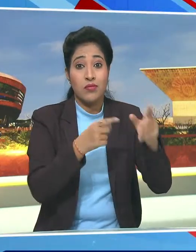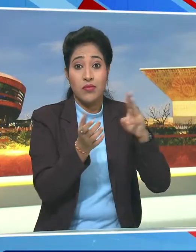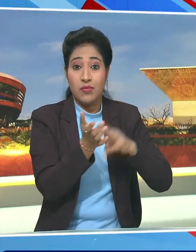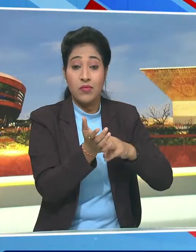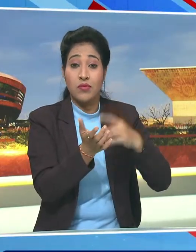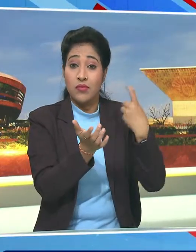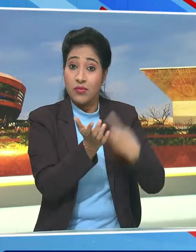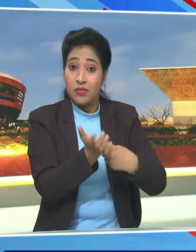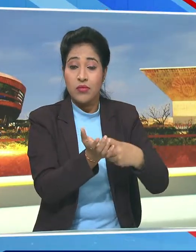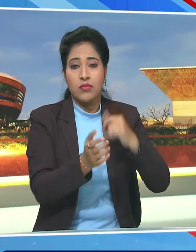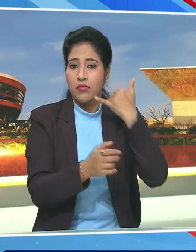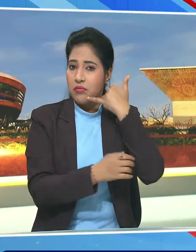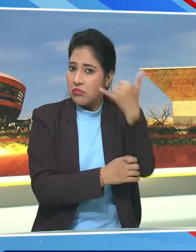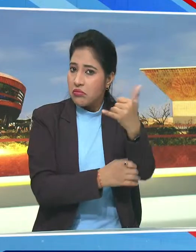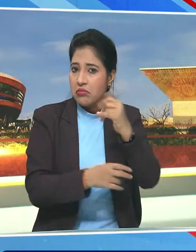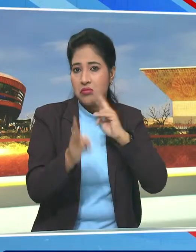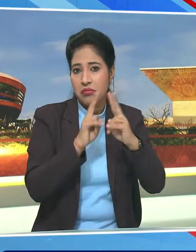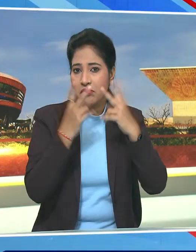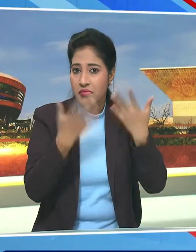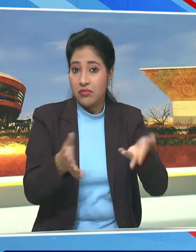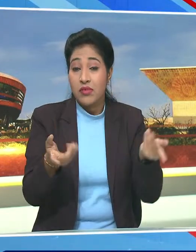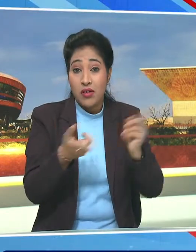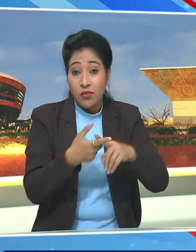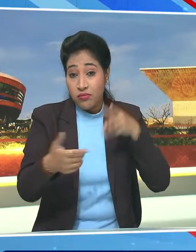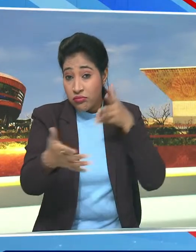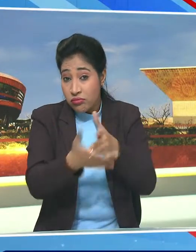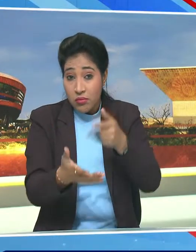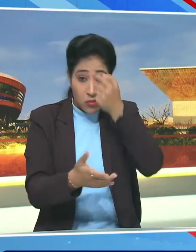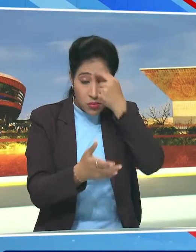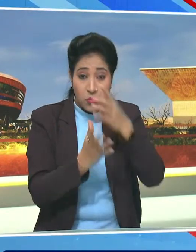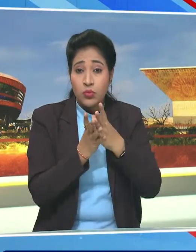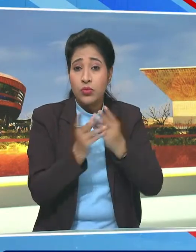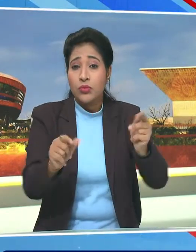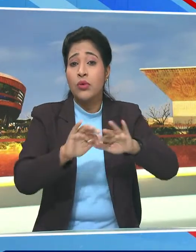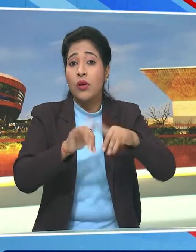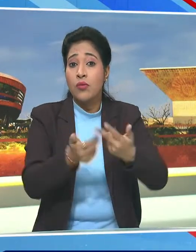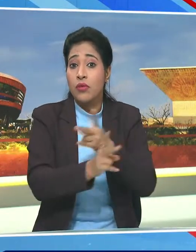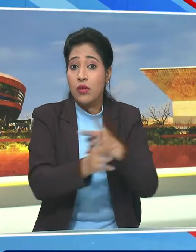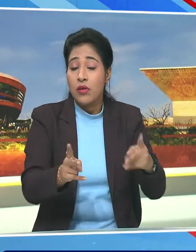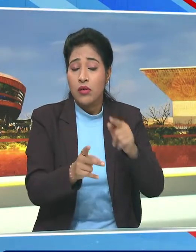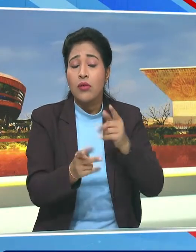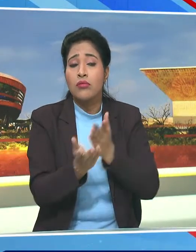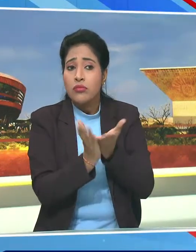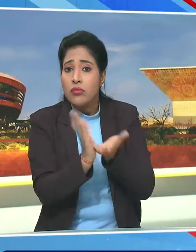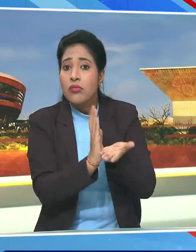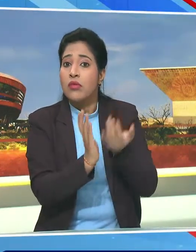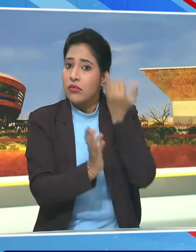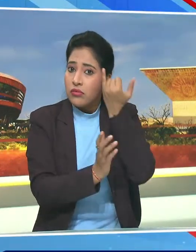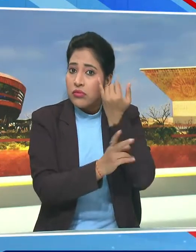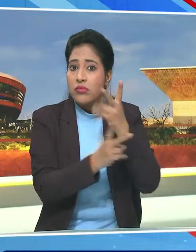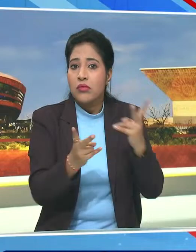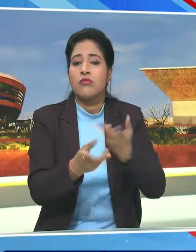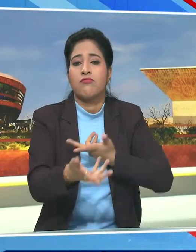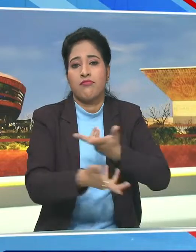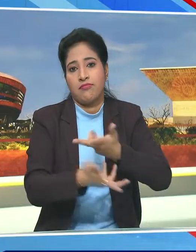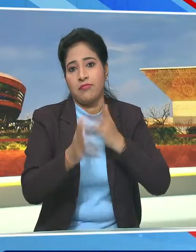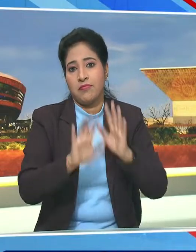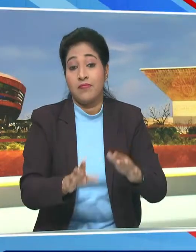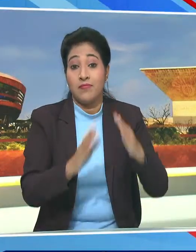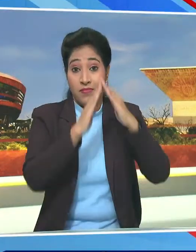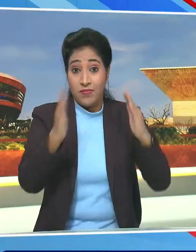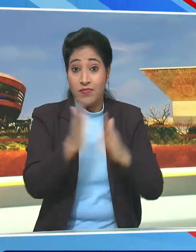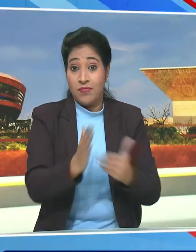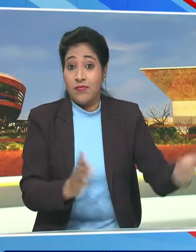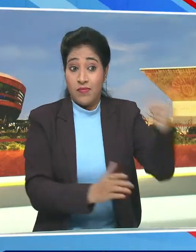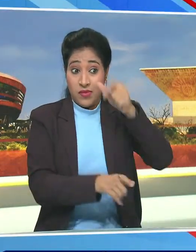रेड़ी से फोन पर बात की और चुनोती पूर्ण सिती से निपटने के लिए किये गए उपायों का जायसा लिया। अमिश शाह